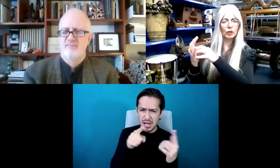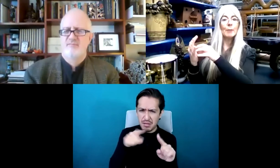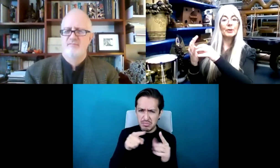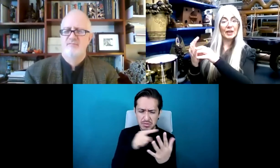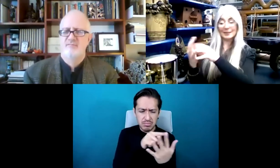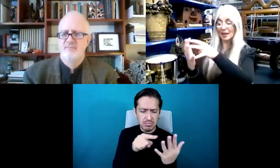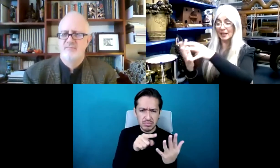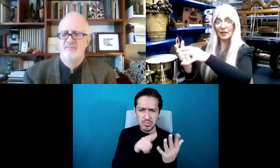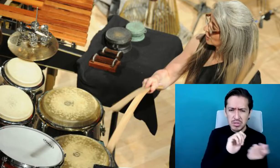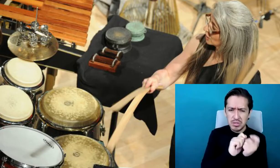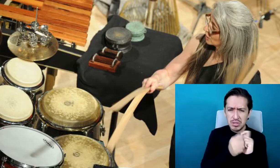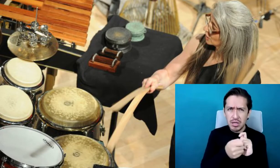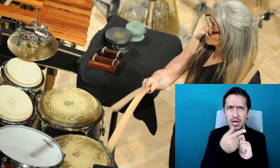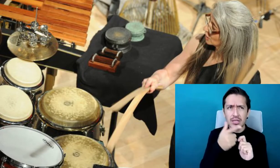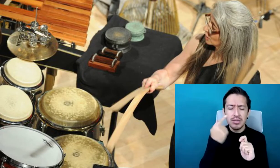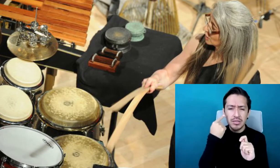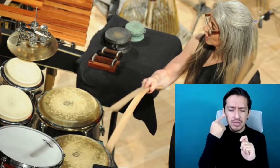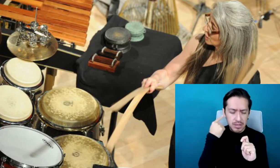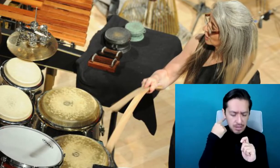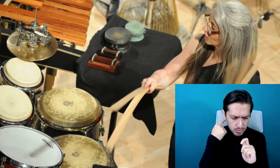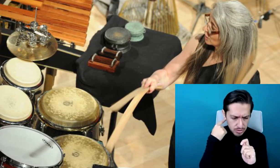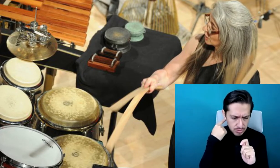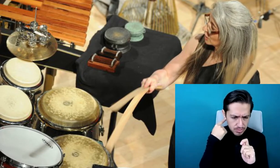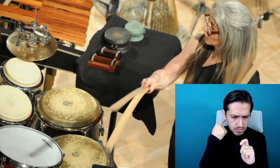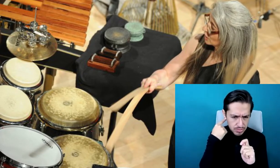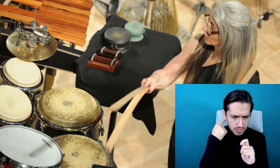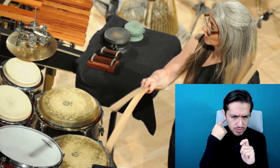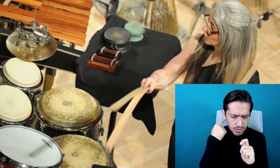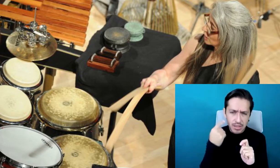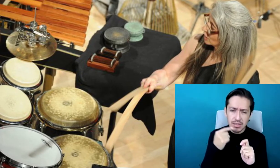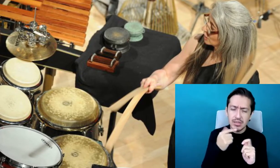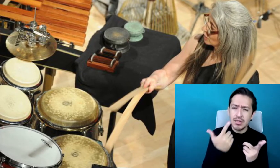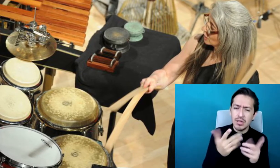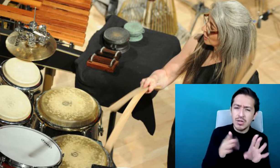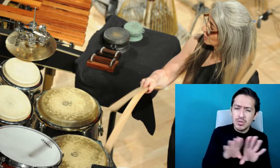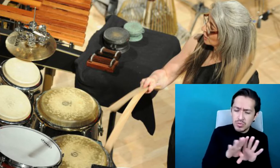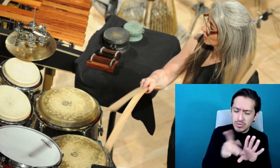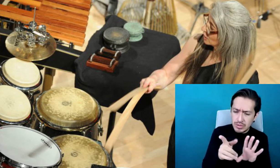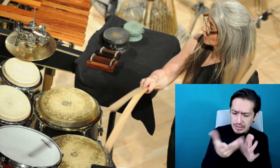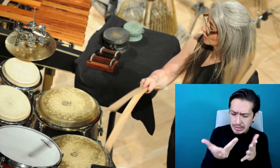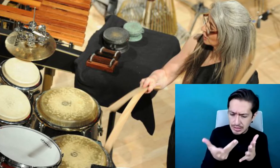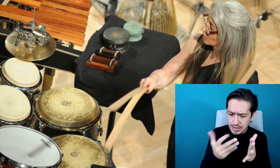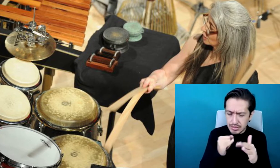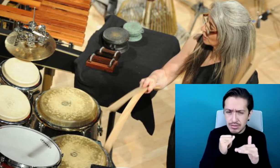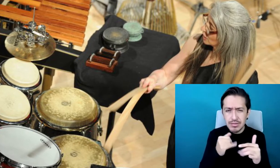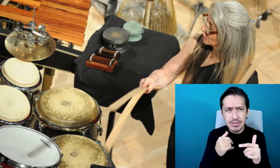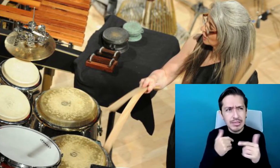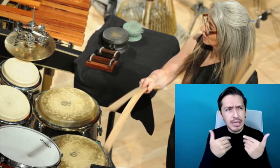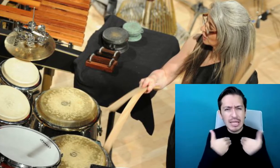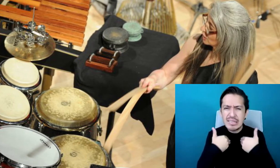traducirlo, escucharlo. Y tomarlo, interpretar la narrativa musical